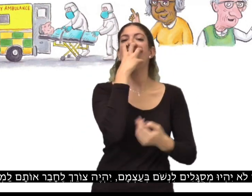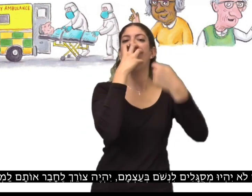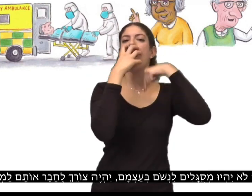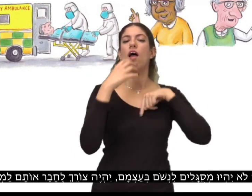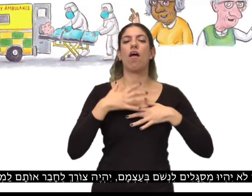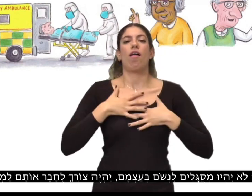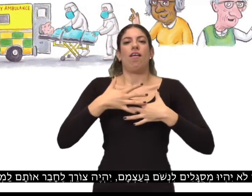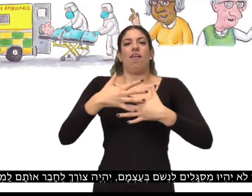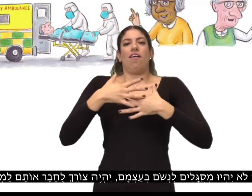הנשמה.